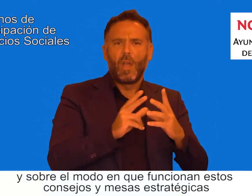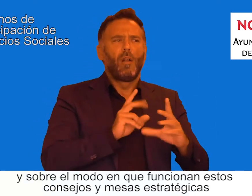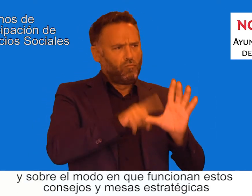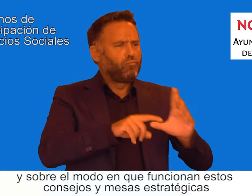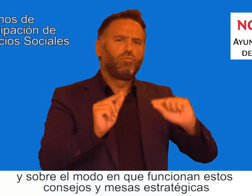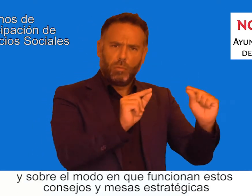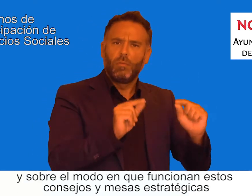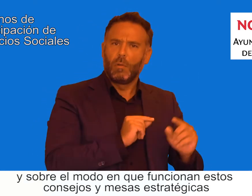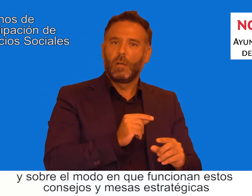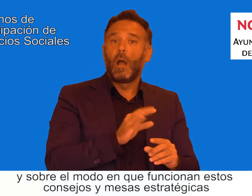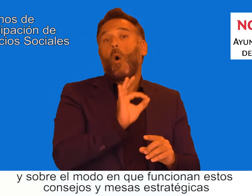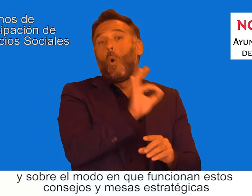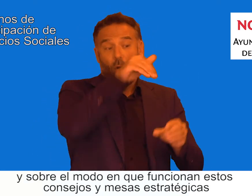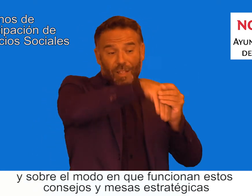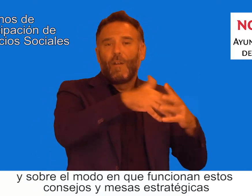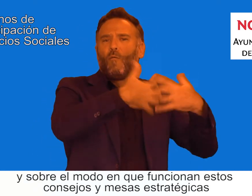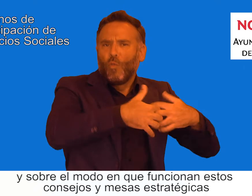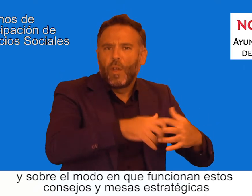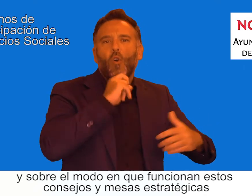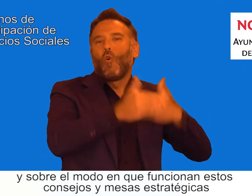funcionan estos consejos y mesas estratégicas.